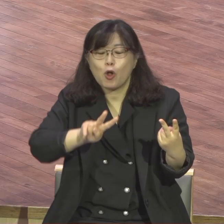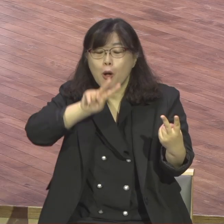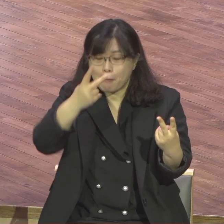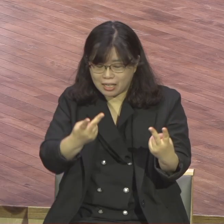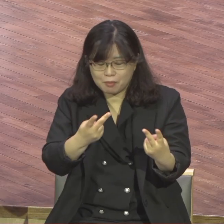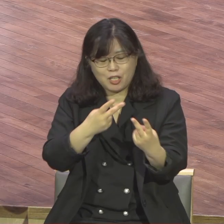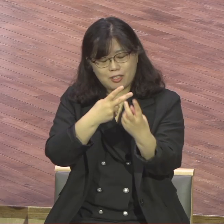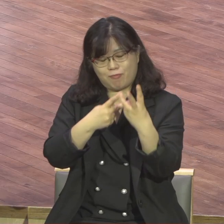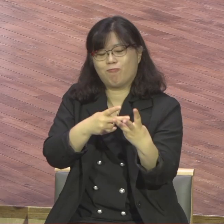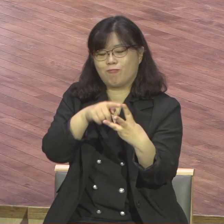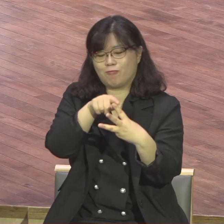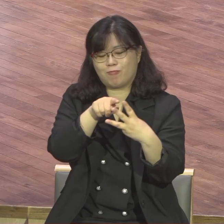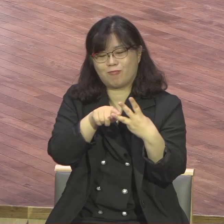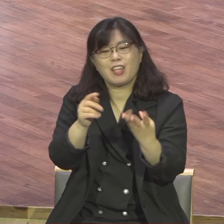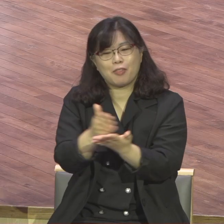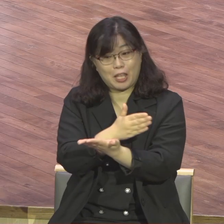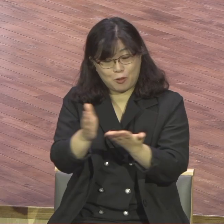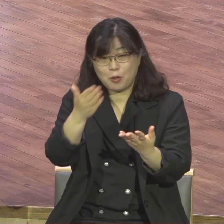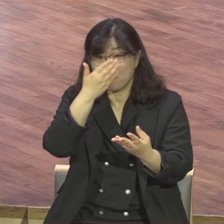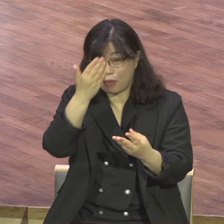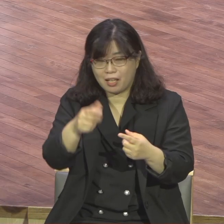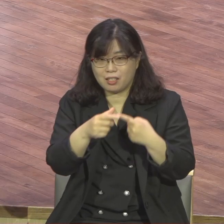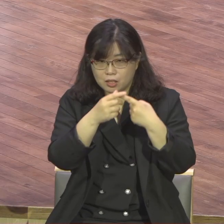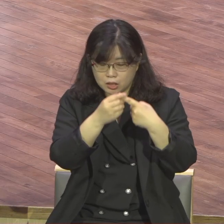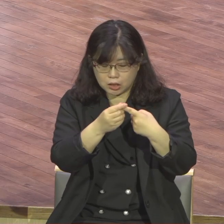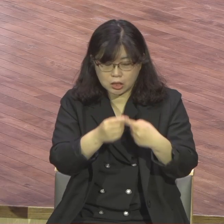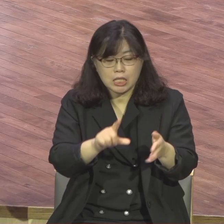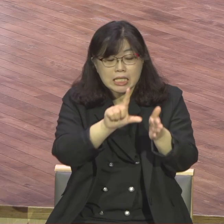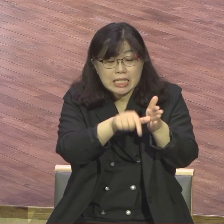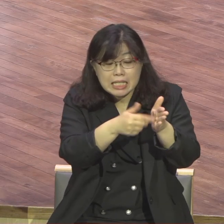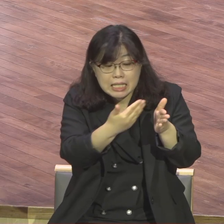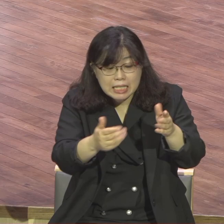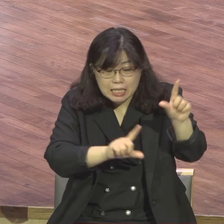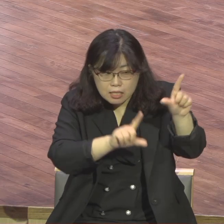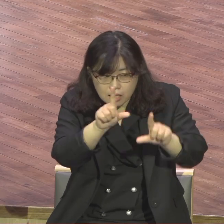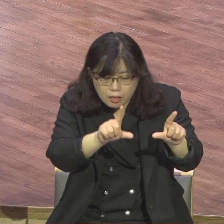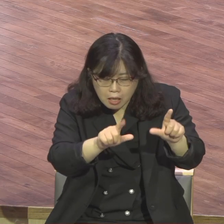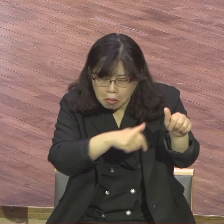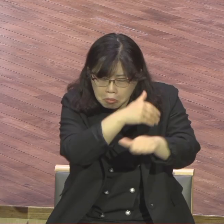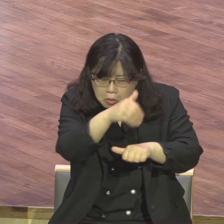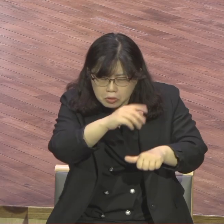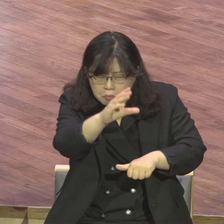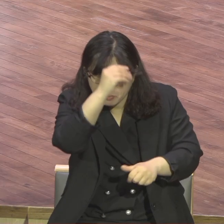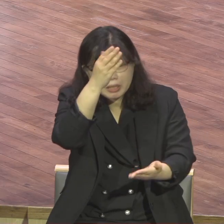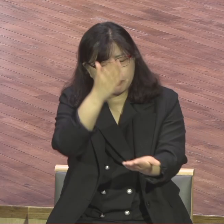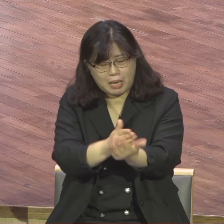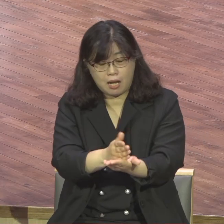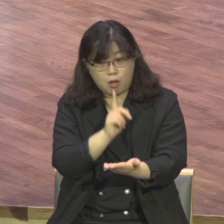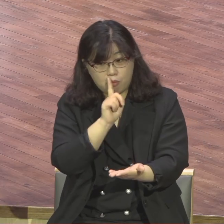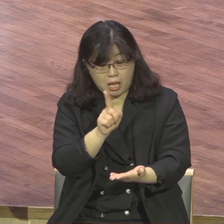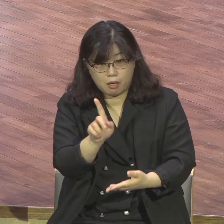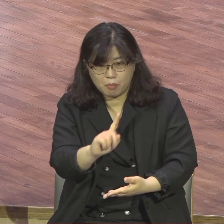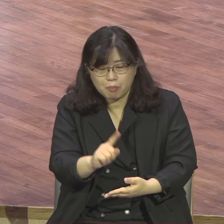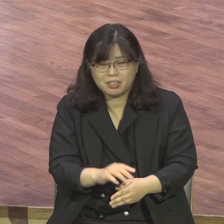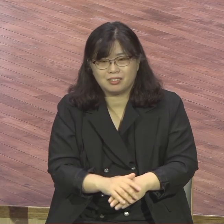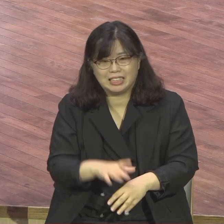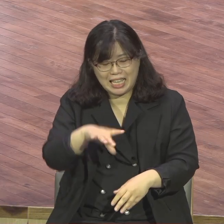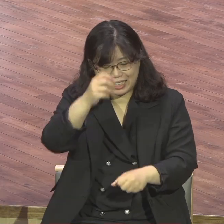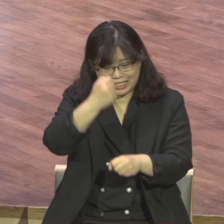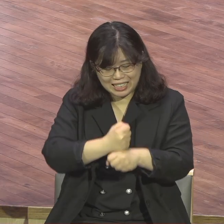본받지 말라 우리의 영적 흐름을 따라서 설명한다면 장치 3장 6장 11장 자기 중심 물질 중심 세상 성공 중심